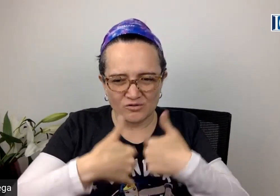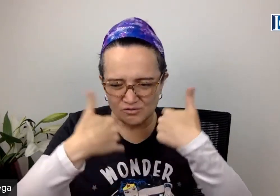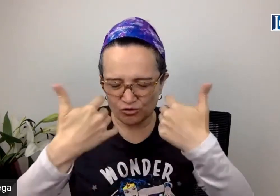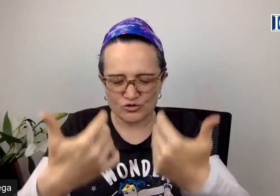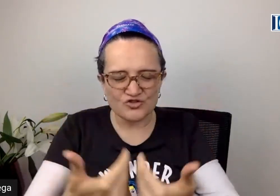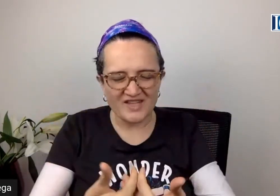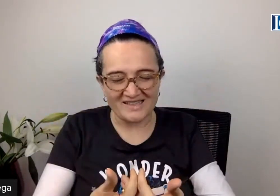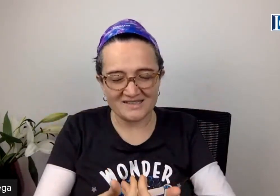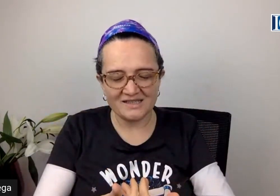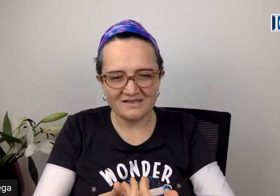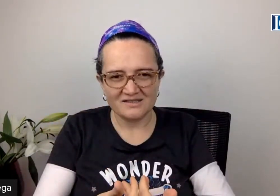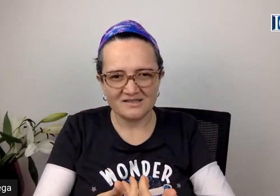constante